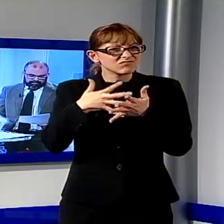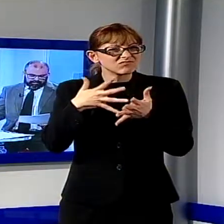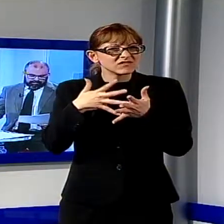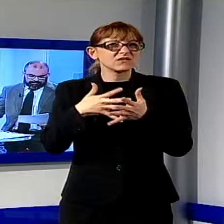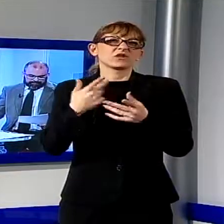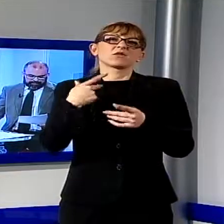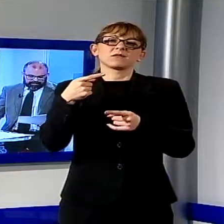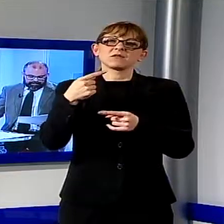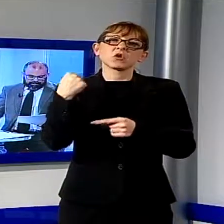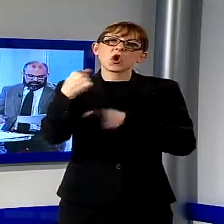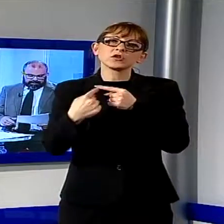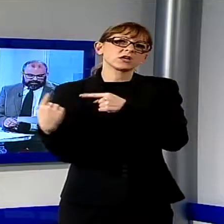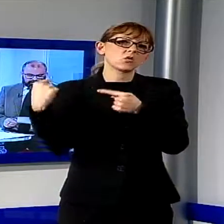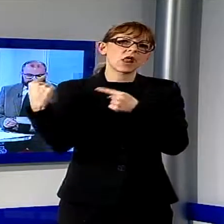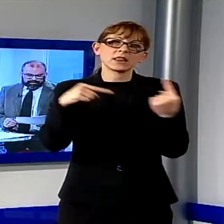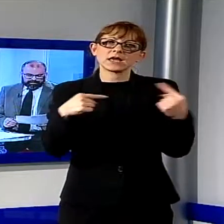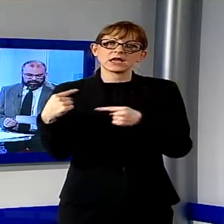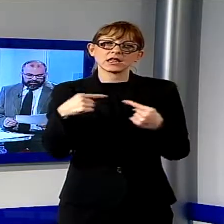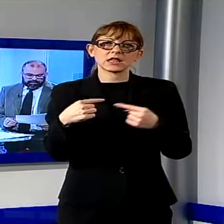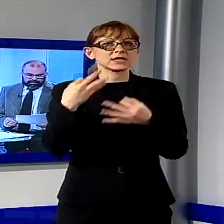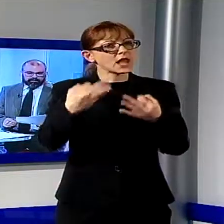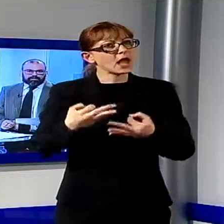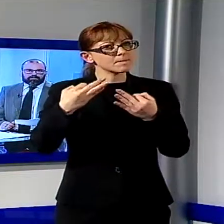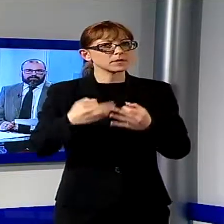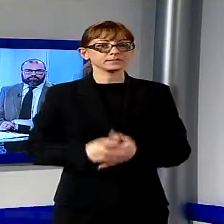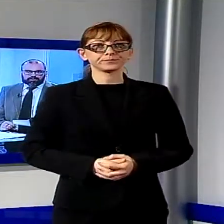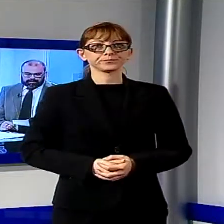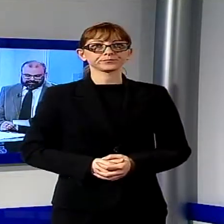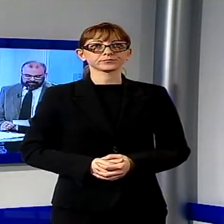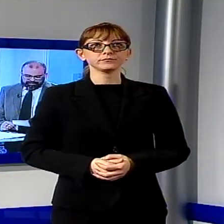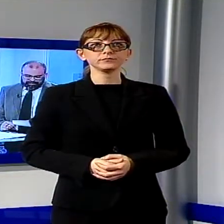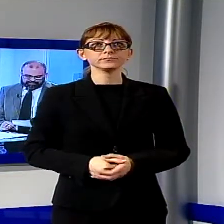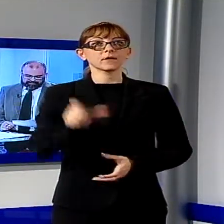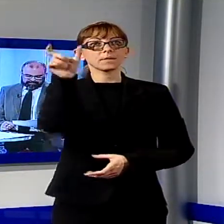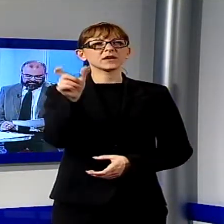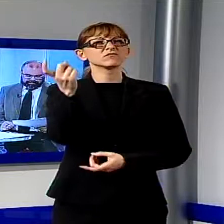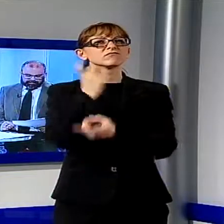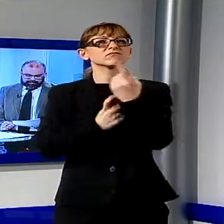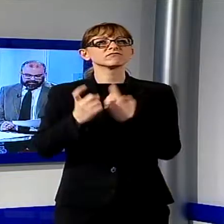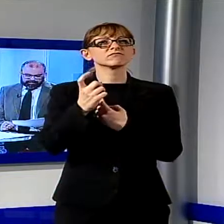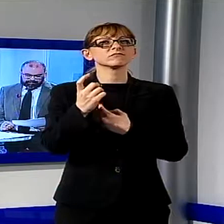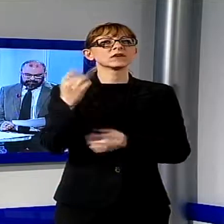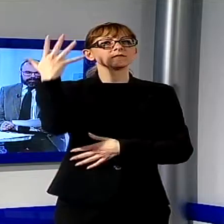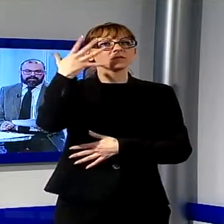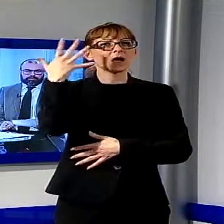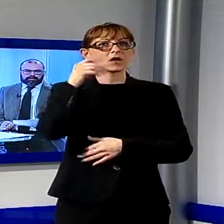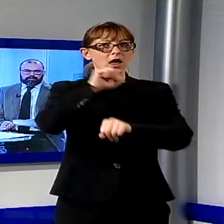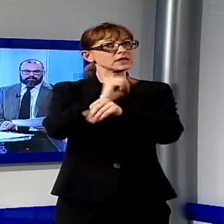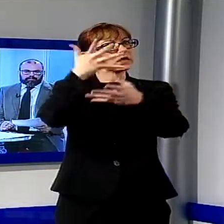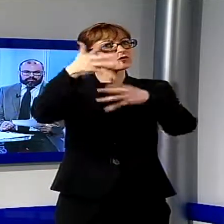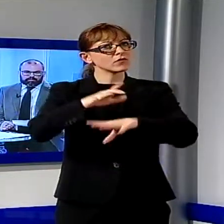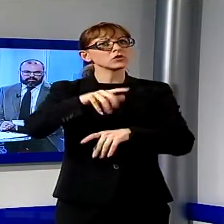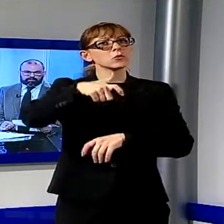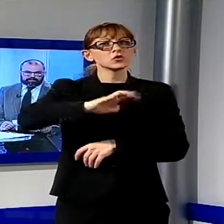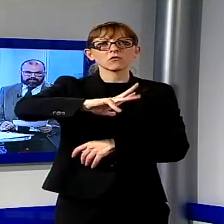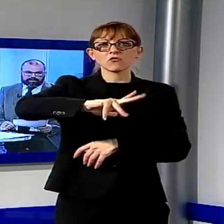litigiosa. La cronaca. Un marocchino di 53 anni è stato arrestato dalla polizia per furto aggravato al